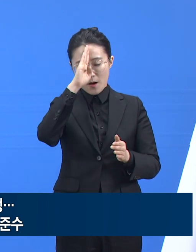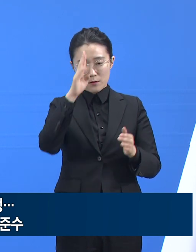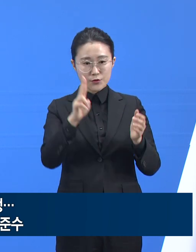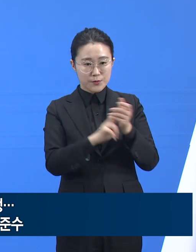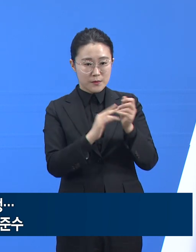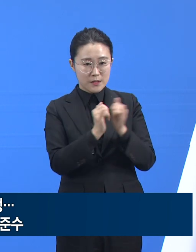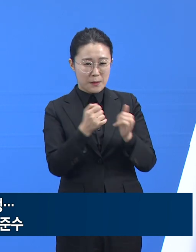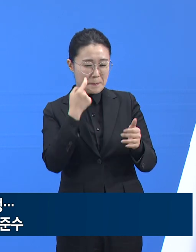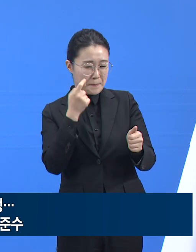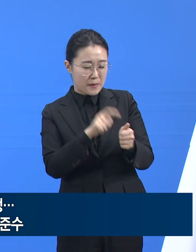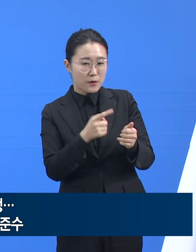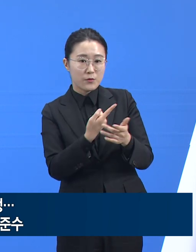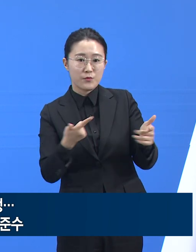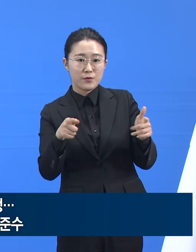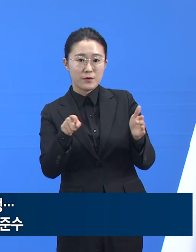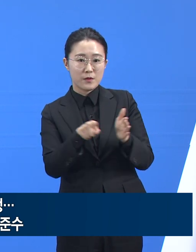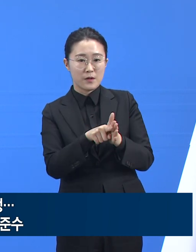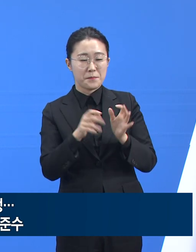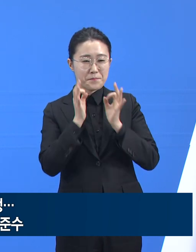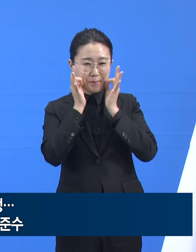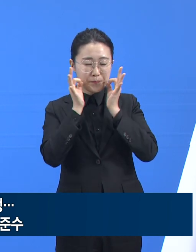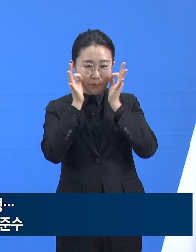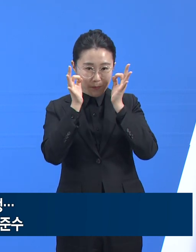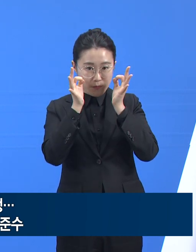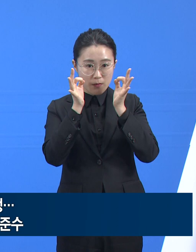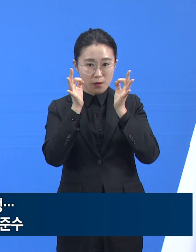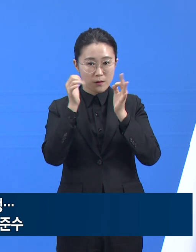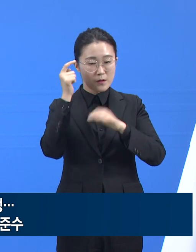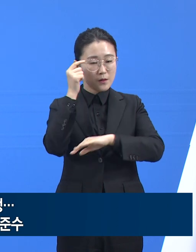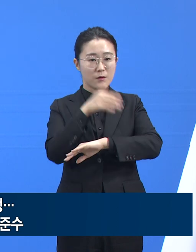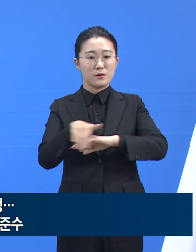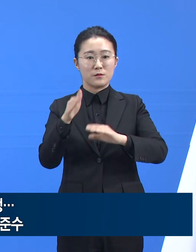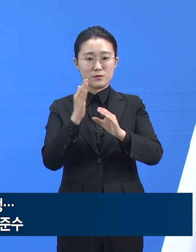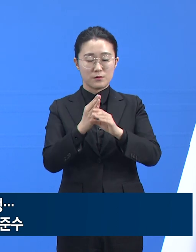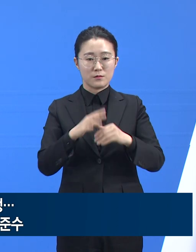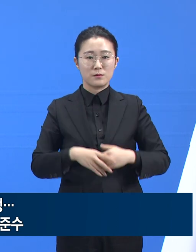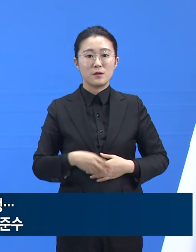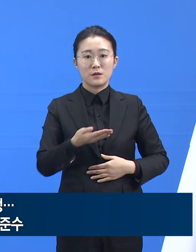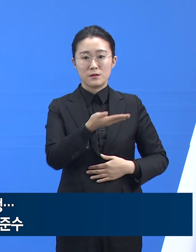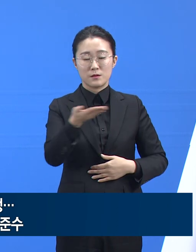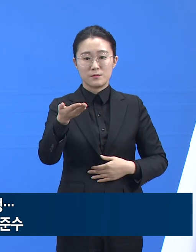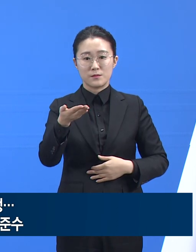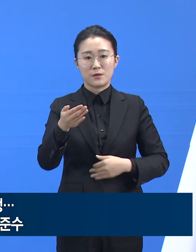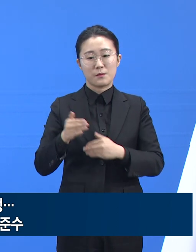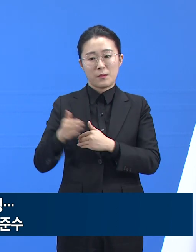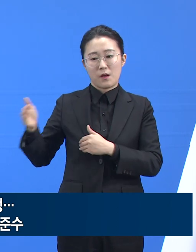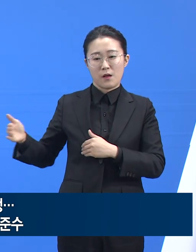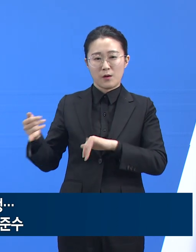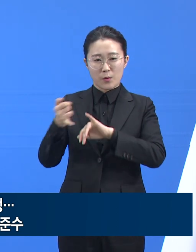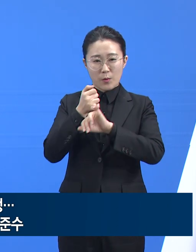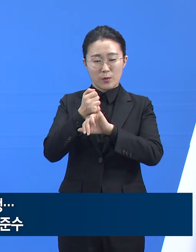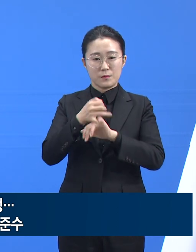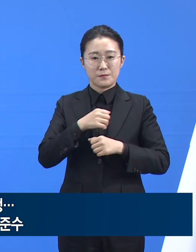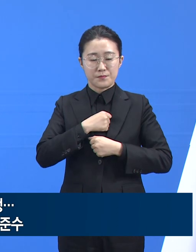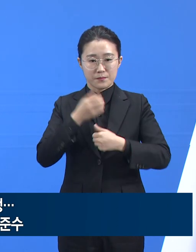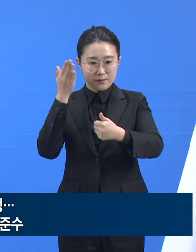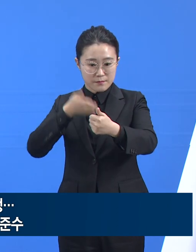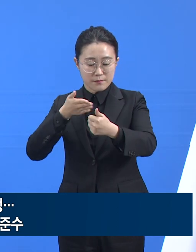여러분께서도 개인 방역수칙 및 사회적 거리 두기를 반드시 준수화해 주시길 거듭 당부드립니다. 감사합니다.